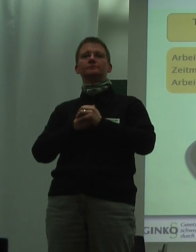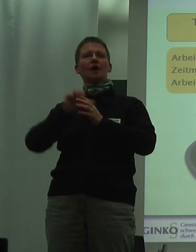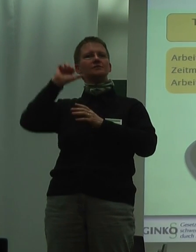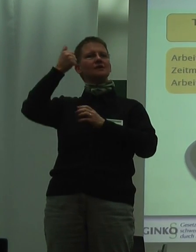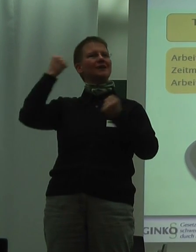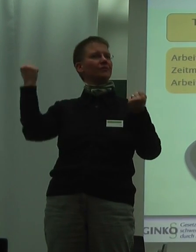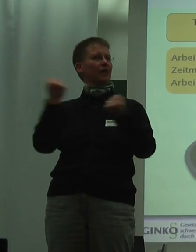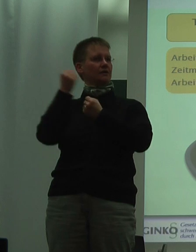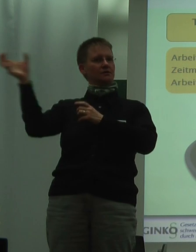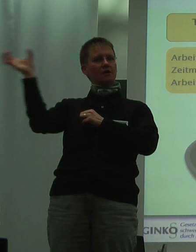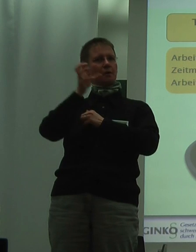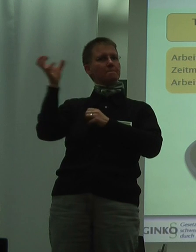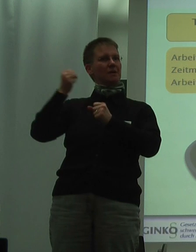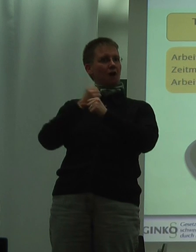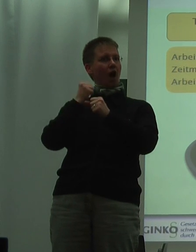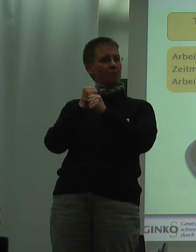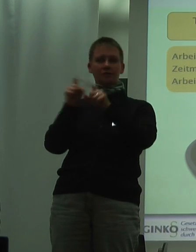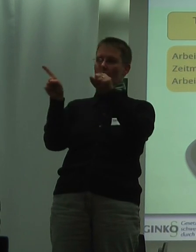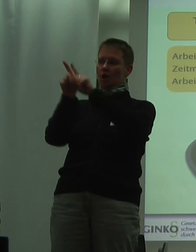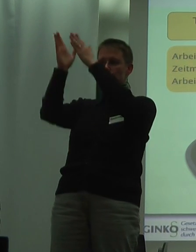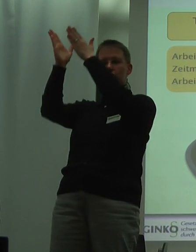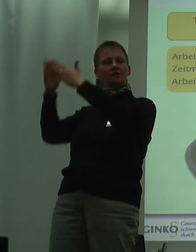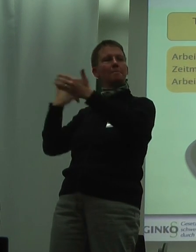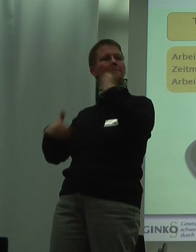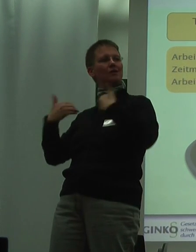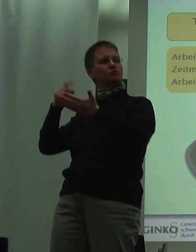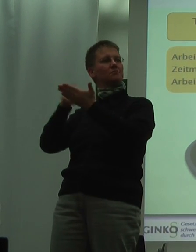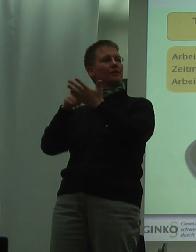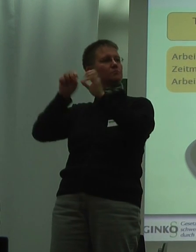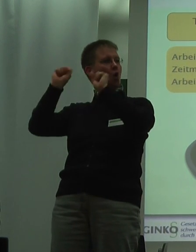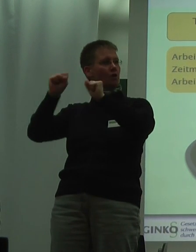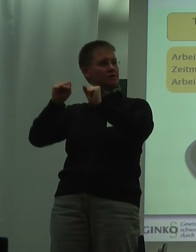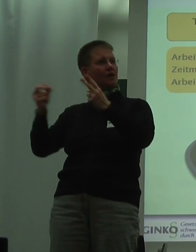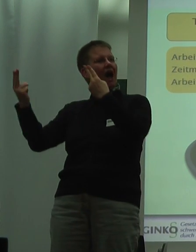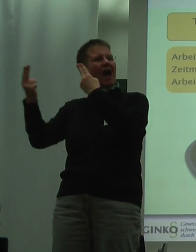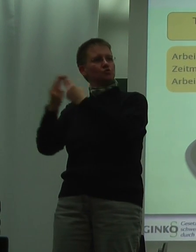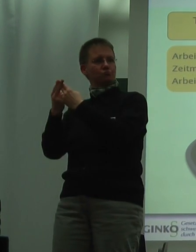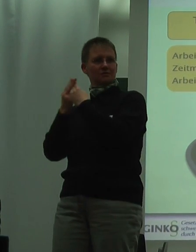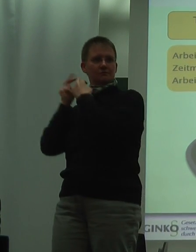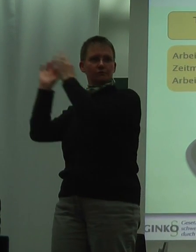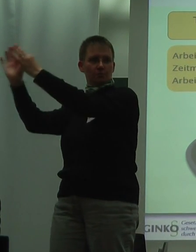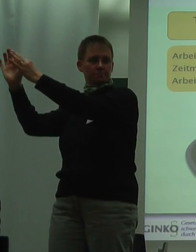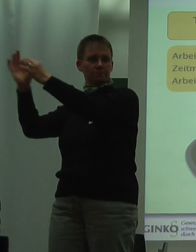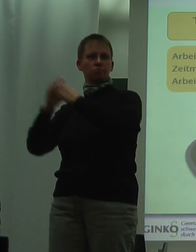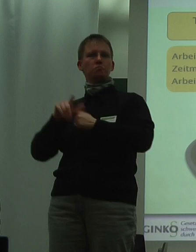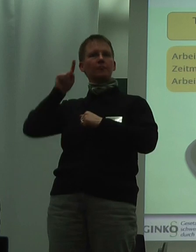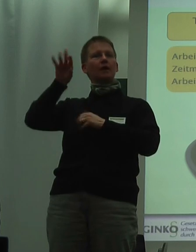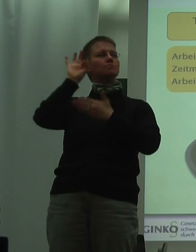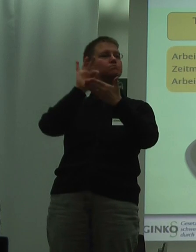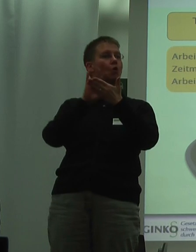der Mitarbeiter entsprechend ihrer verhinderungsbedingten Möglichkeiten anzupassen. Diesen Punkt möchte ich als